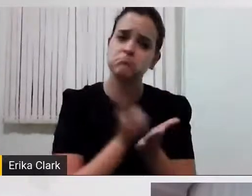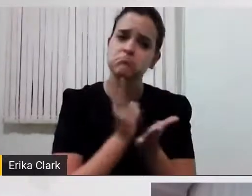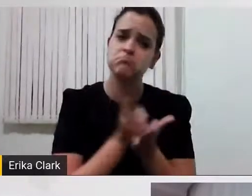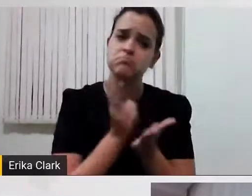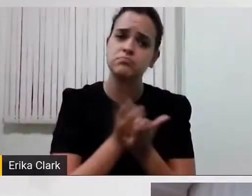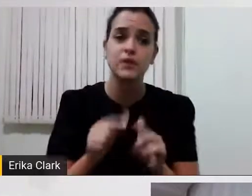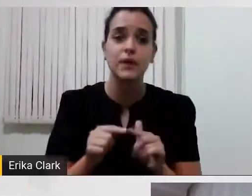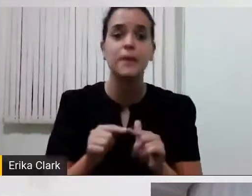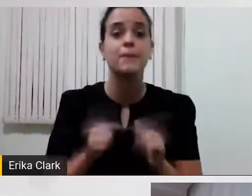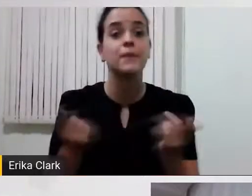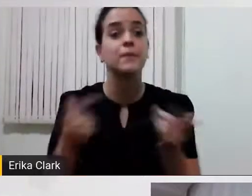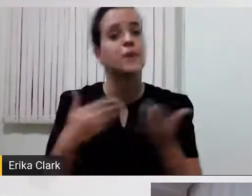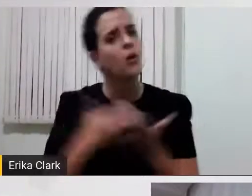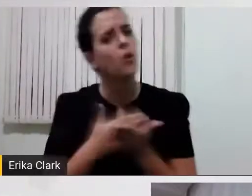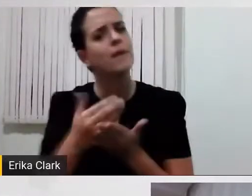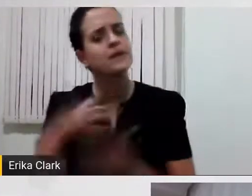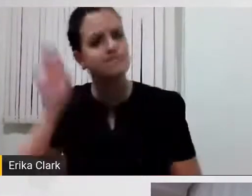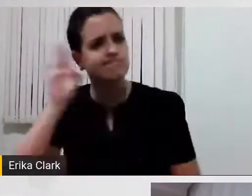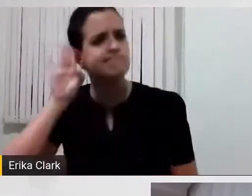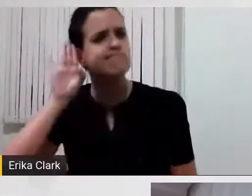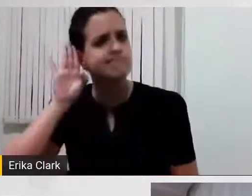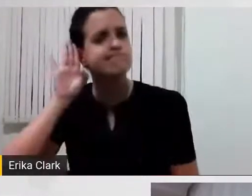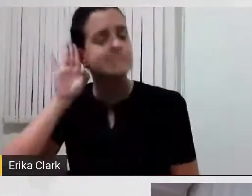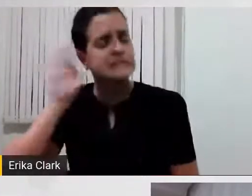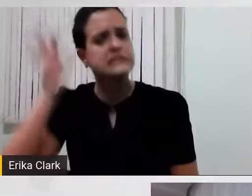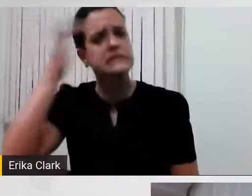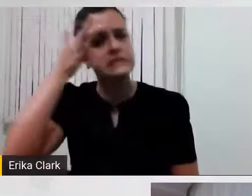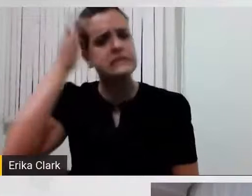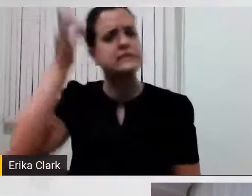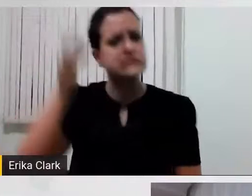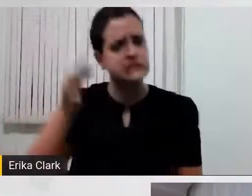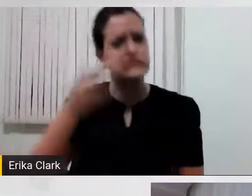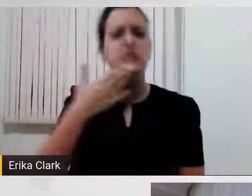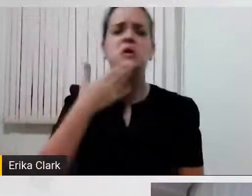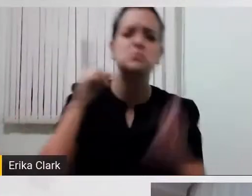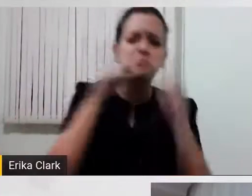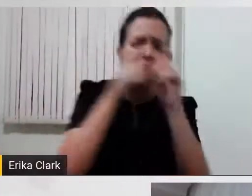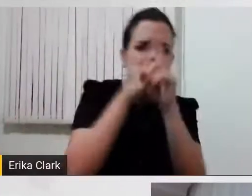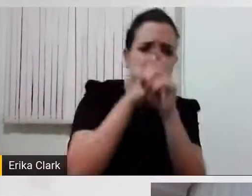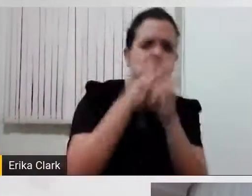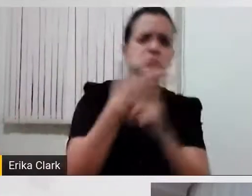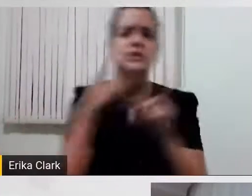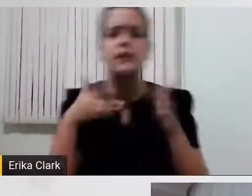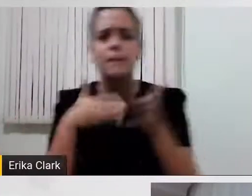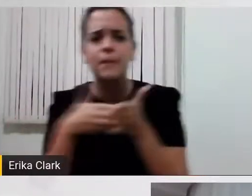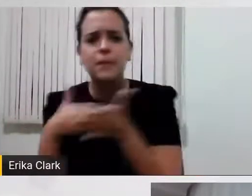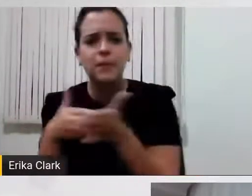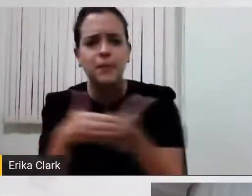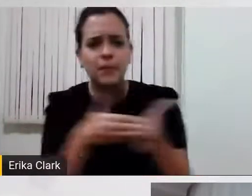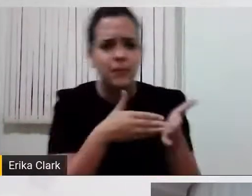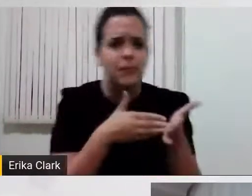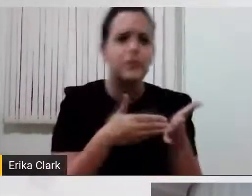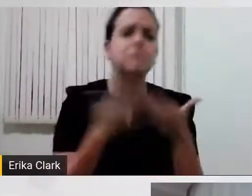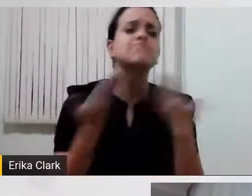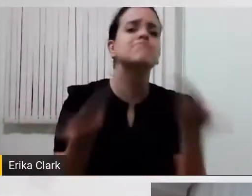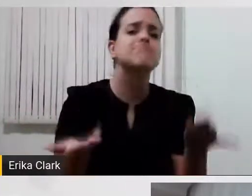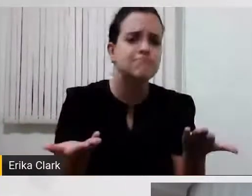escuta para compreender quais são as barreiras à participação. E circula pelo